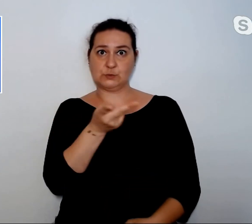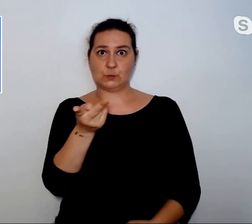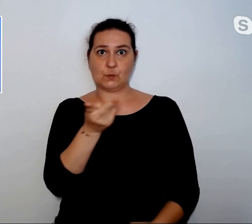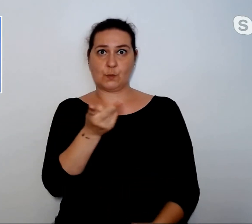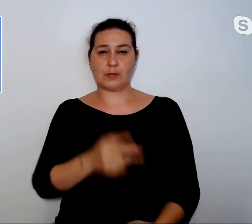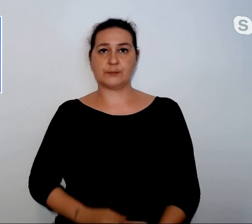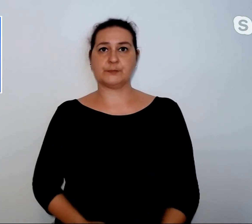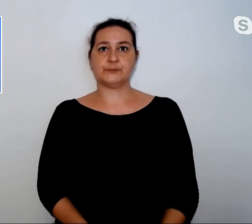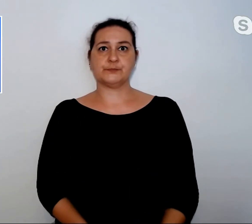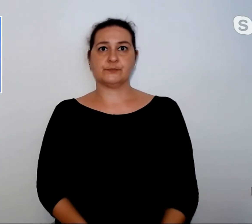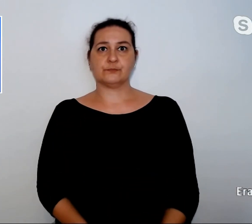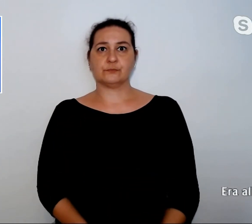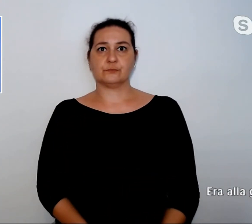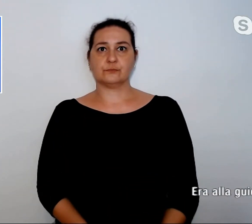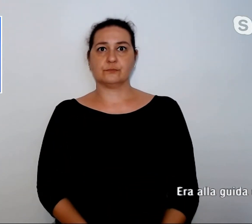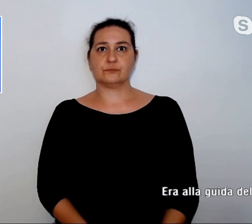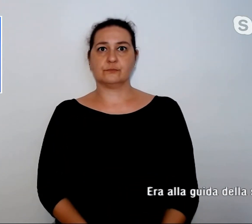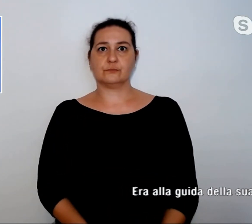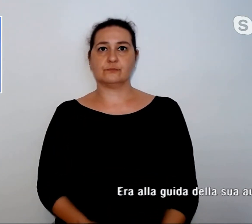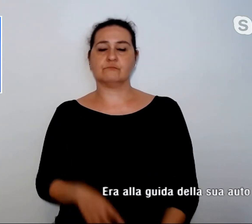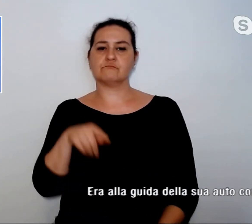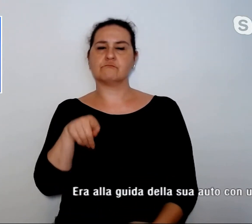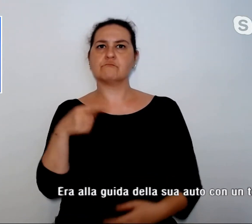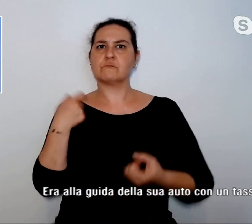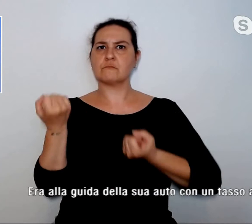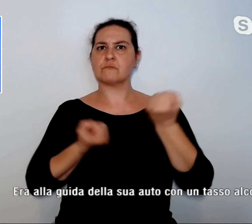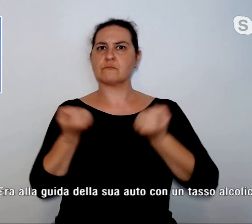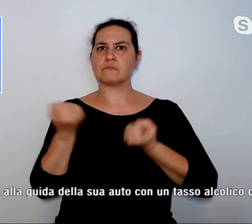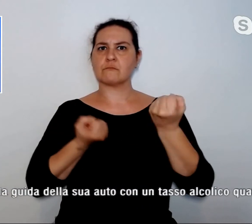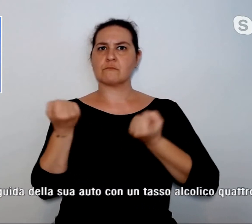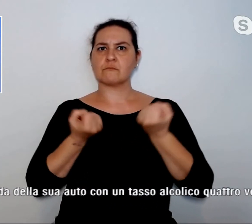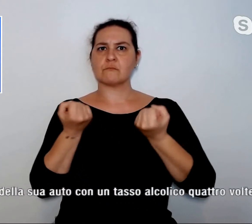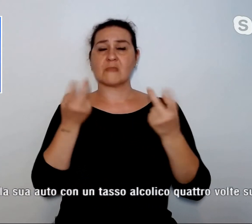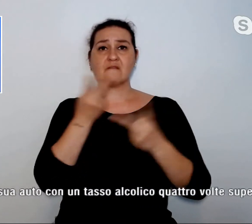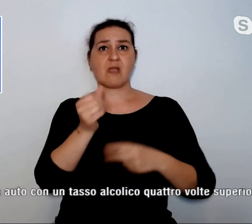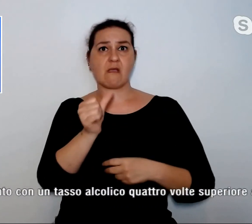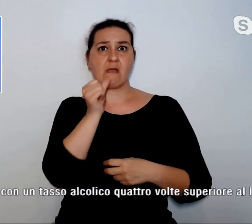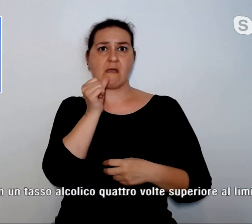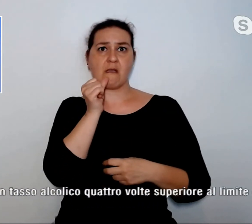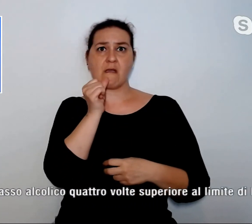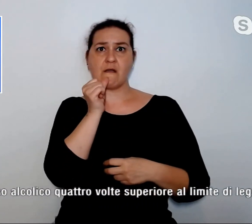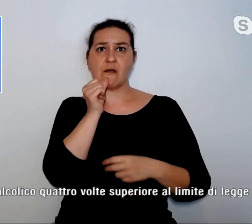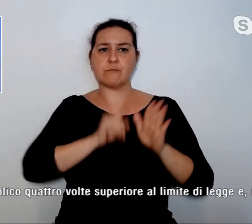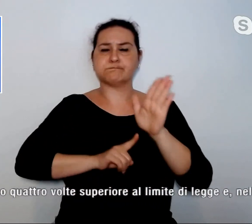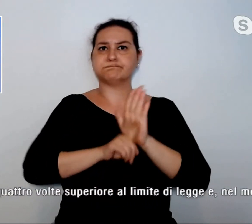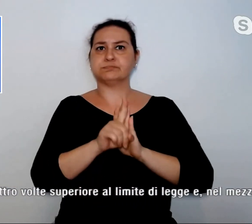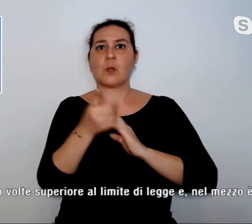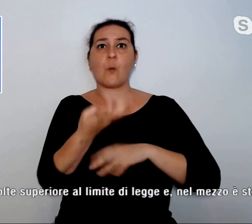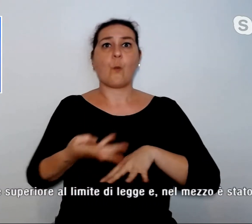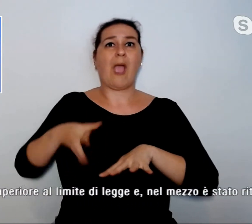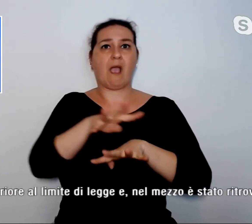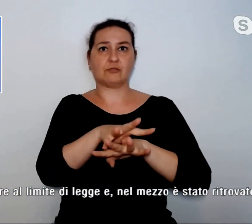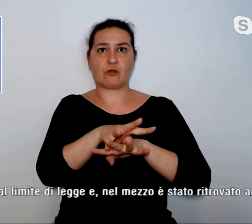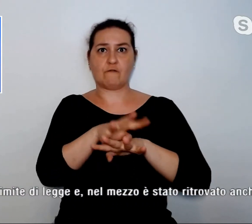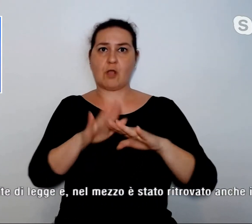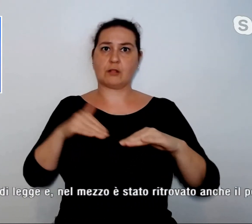Era alla guida della sua auto con un tasso alcolico quattro volte superiore al limite di legge